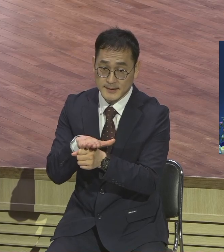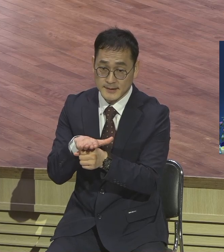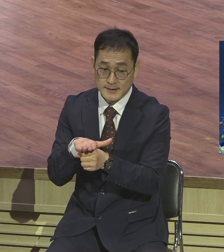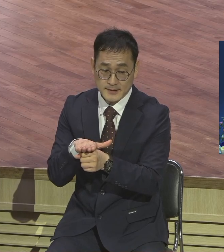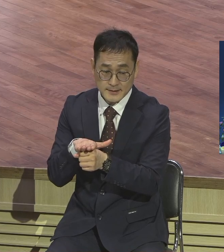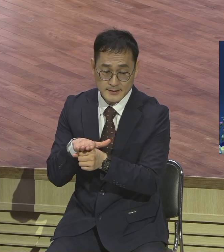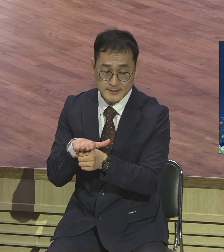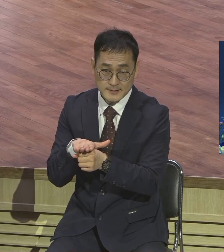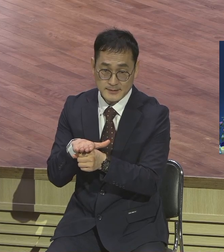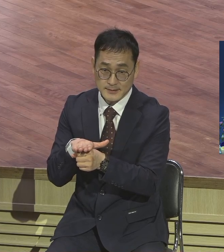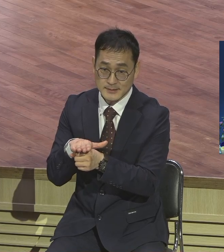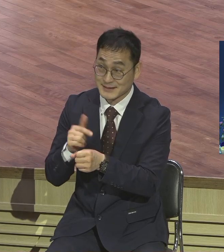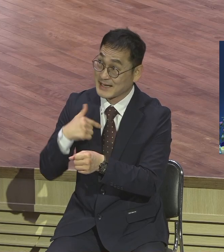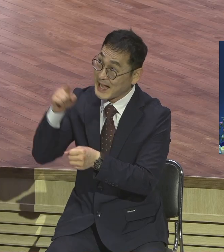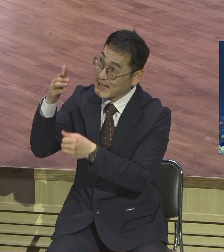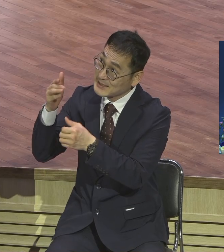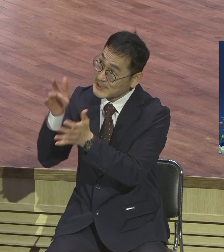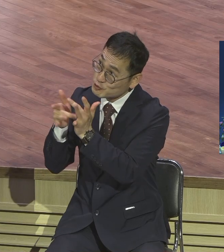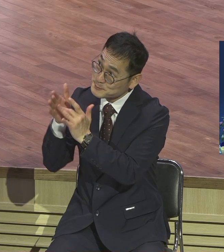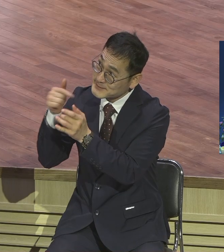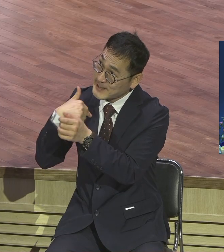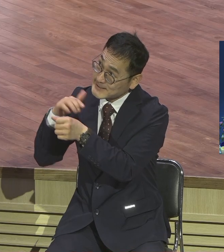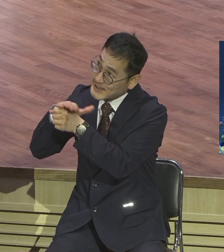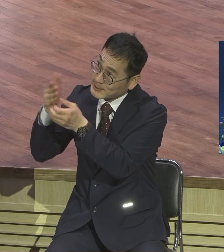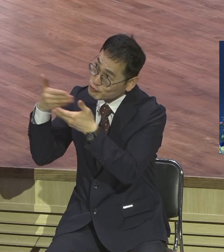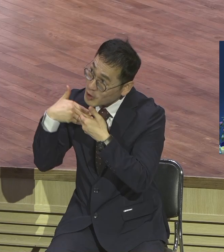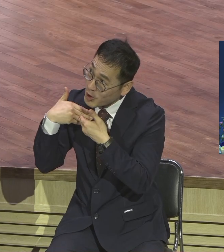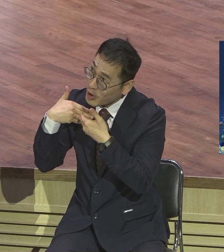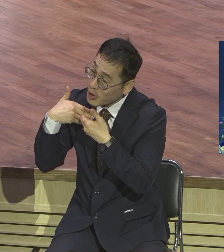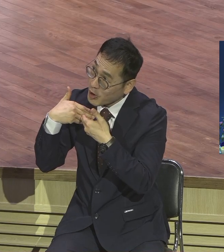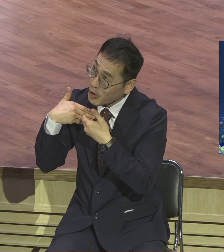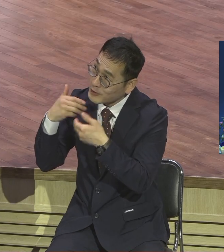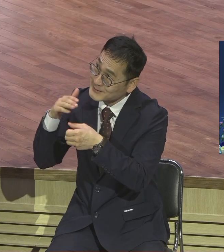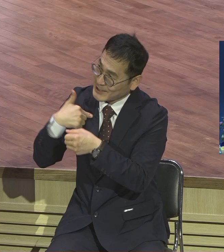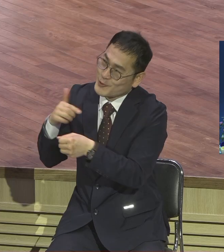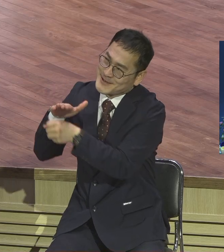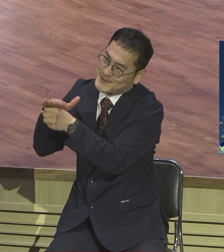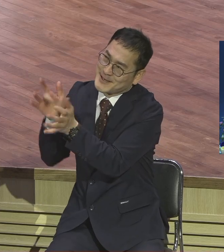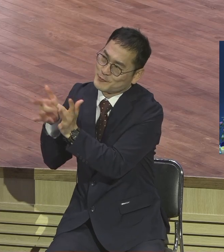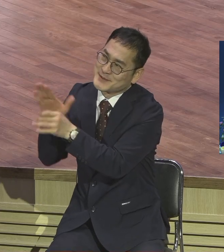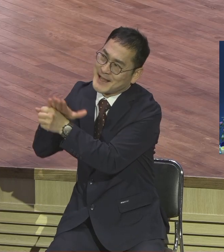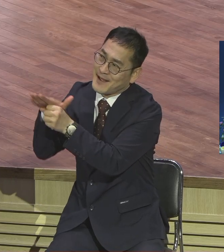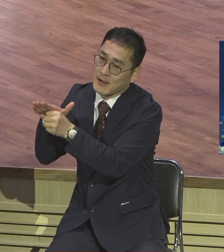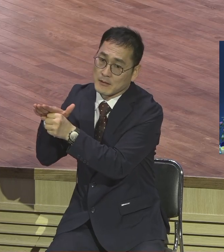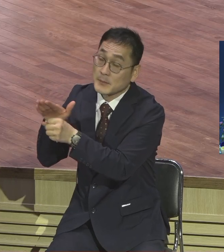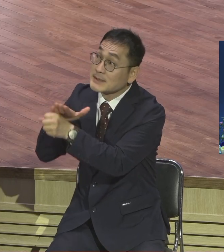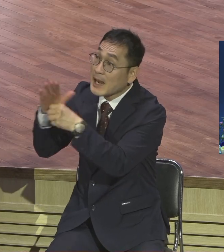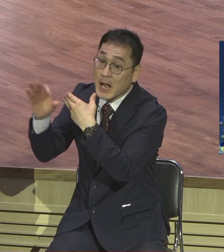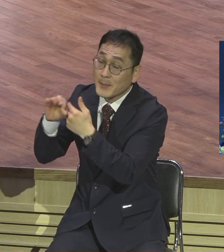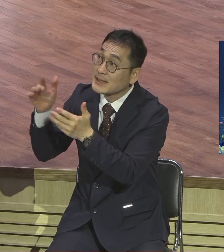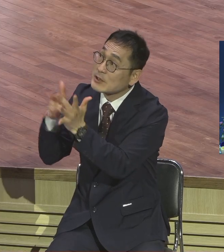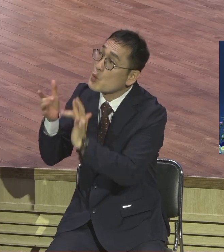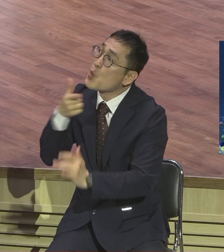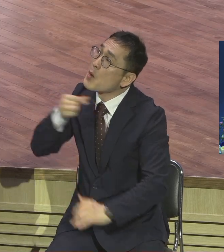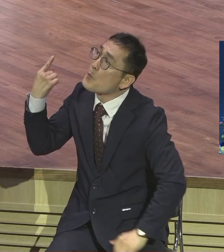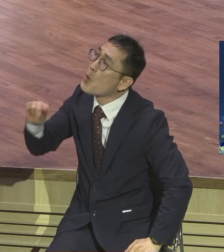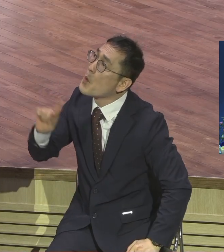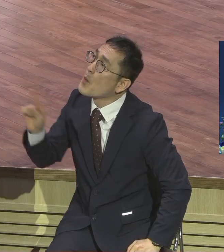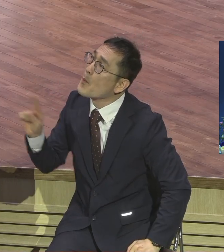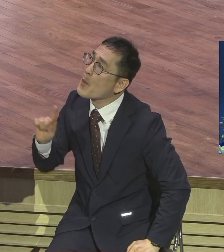원하는지 알려하고 그것을 위해서 일생 방향을 설정합니다 사랑하니까 그 사랑하는 사람을 위해서